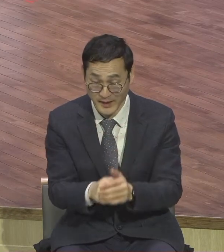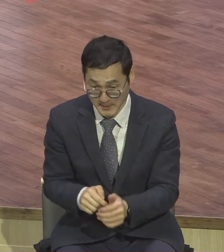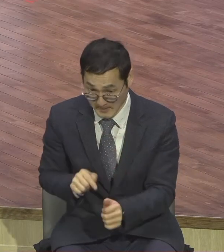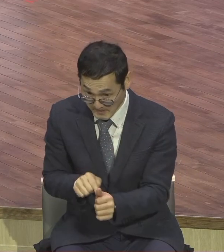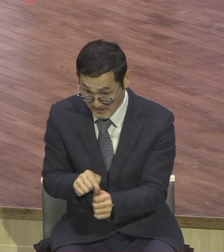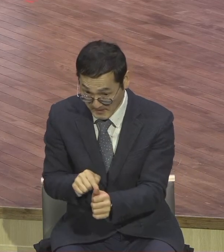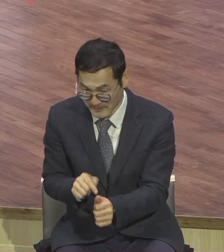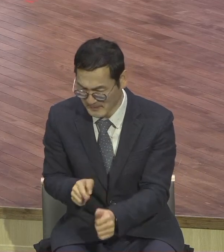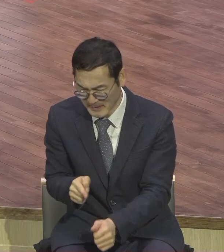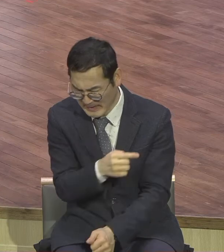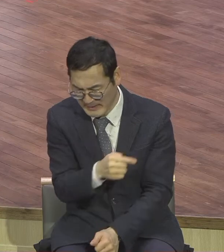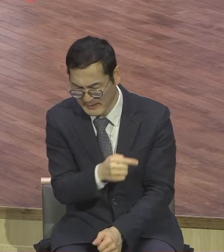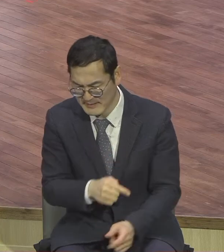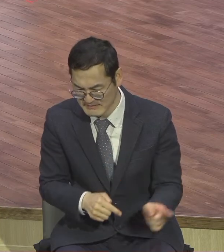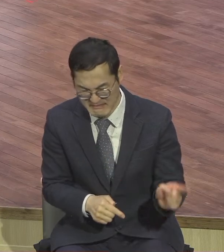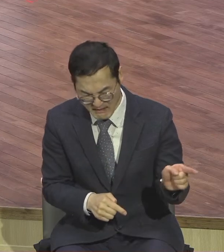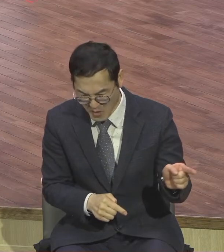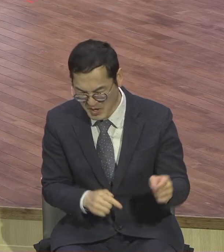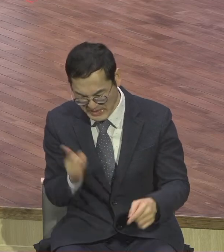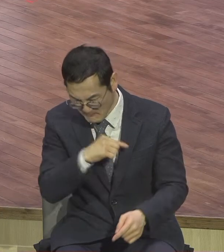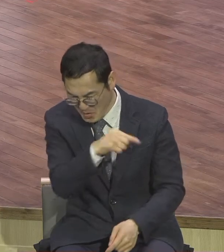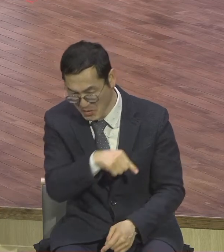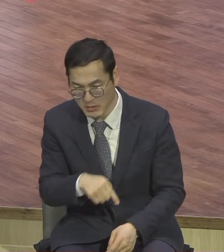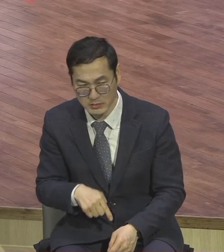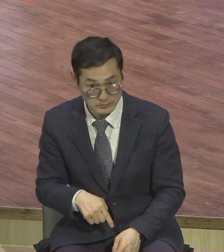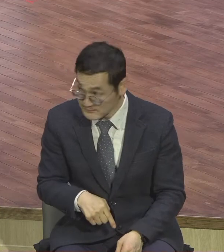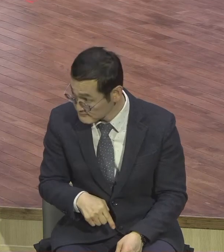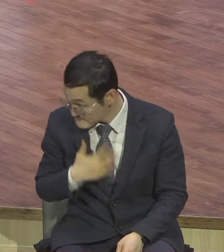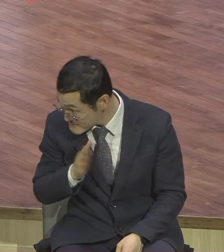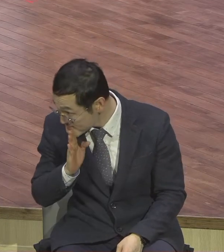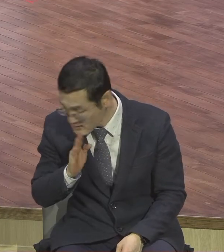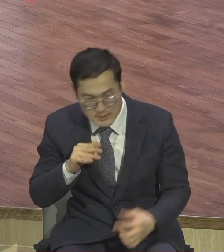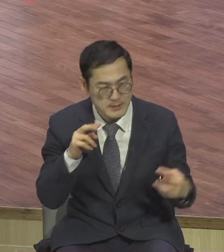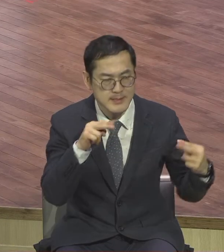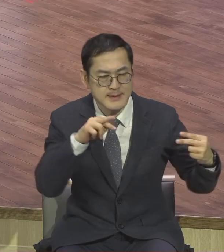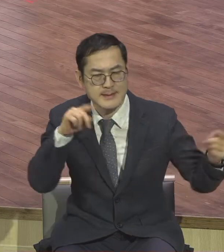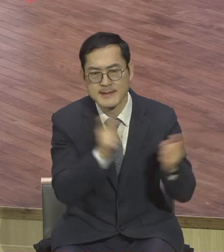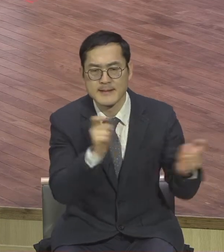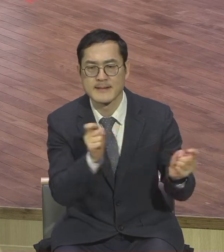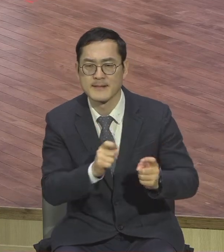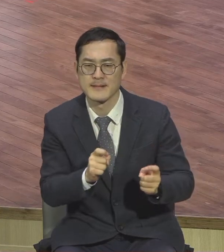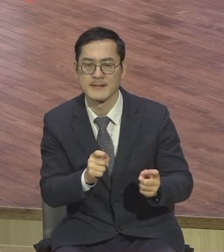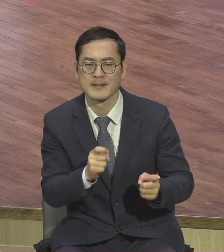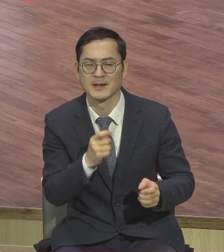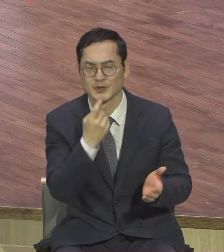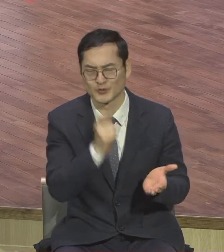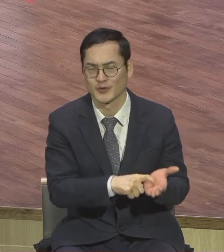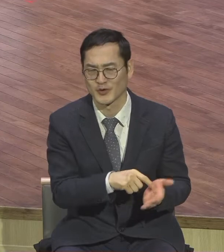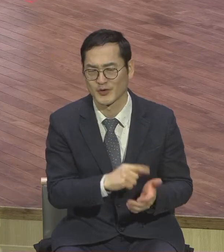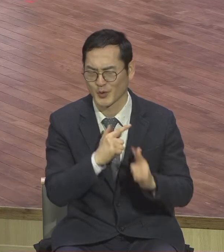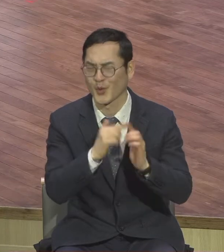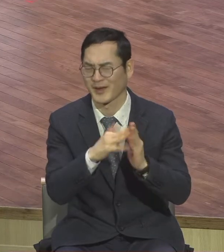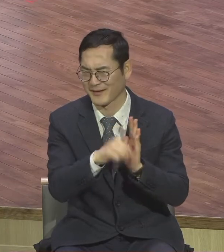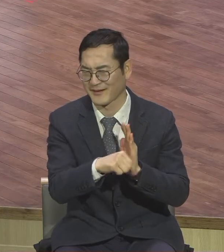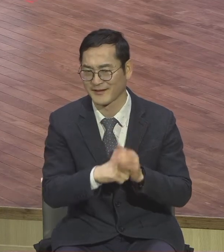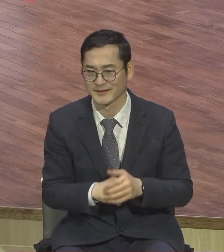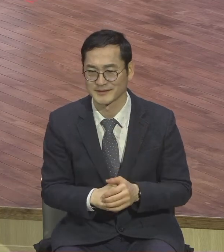싸우니까 건드리면 뭐 상처 주고 상처받고 우리 교회는 이거는 진짜 성령의 작품이에요